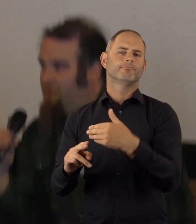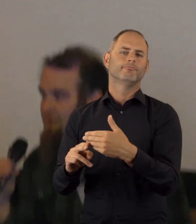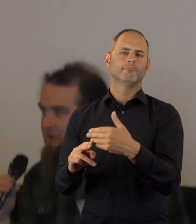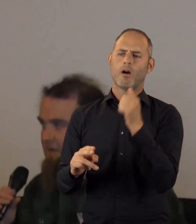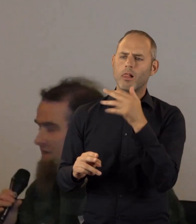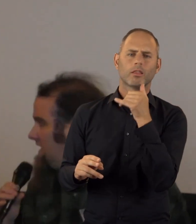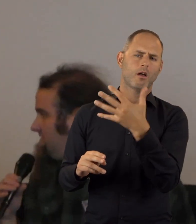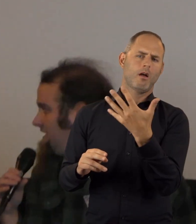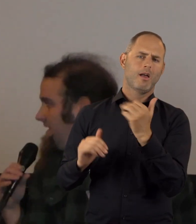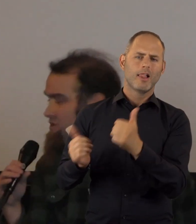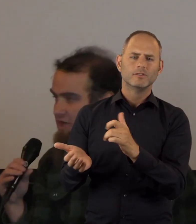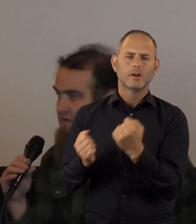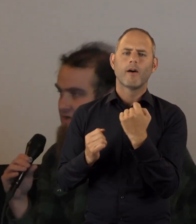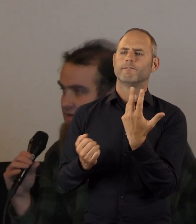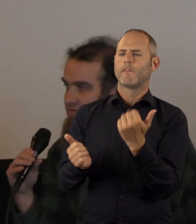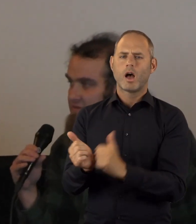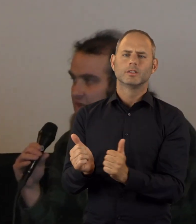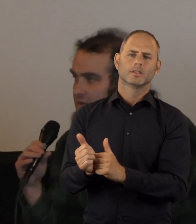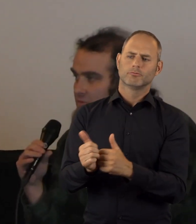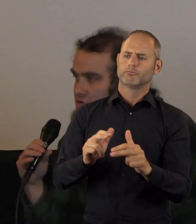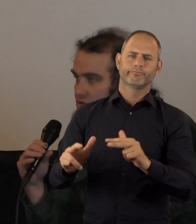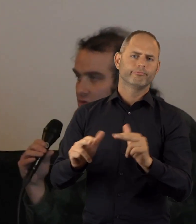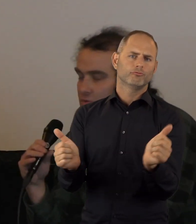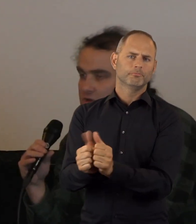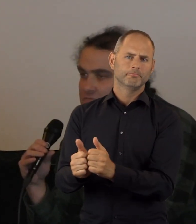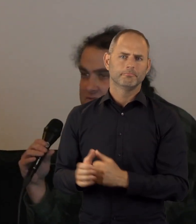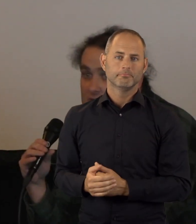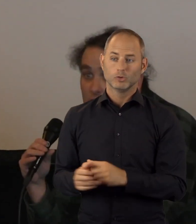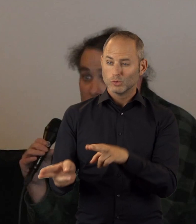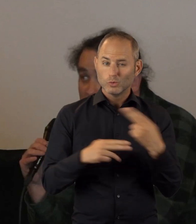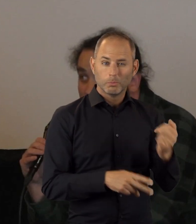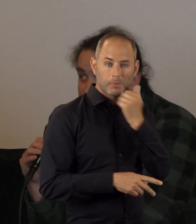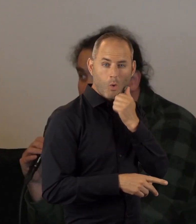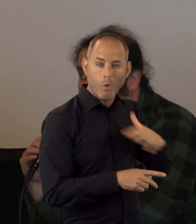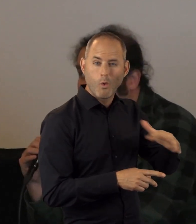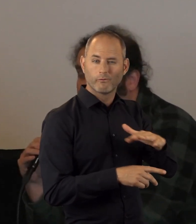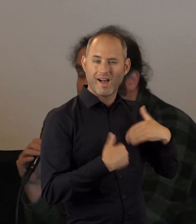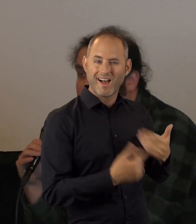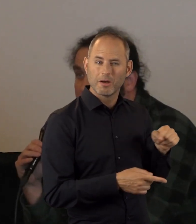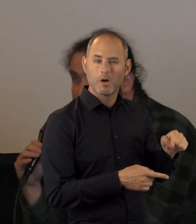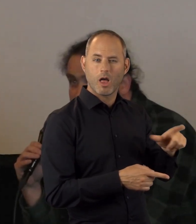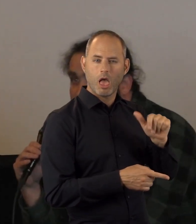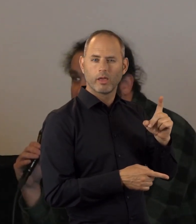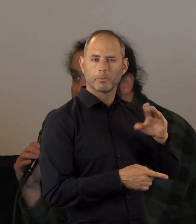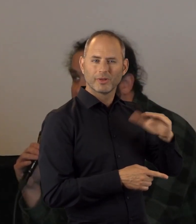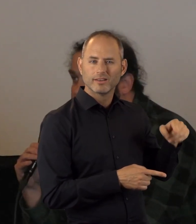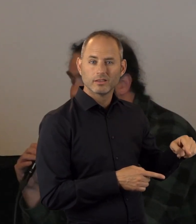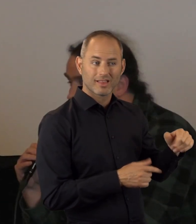ihren Alltag mit Hilfskräften und Assistenzen zu organisieren. Zurück auf den heimatlichen Bauernhof nach Lattbergen, wo sie mit ihren